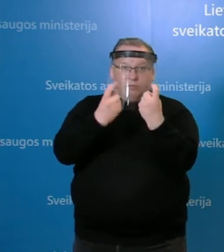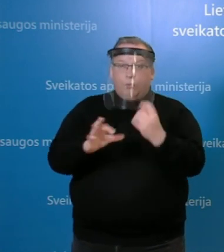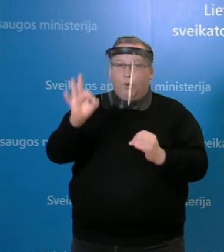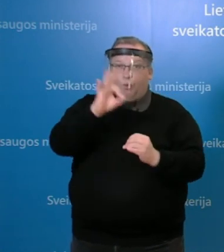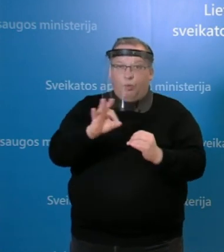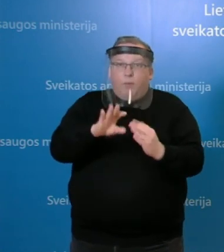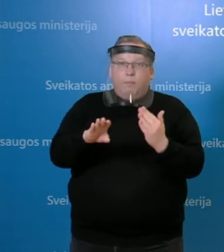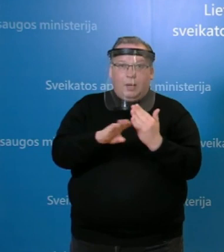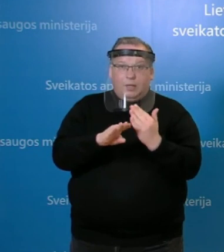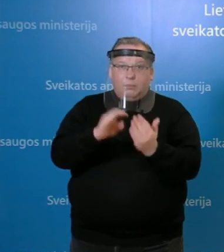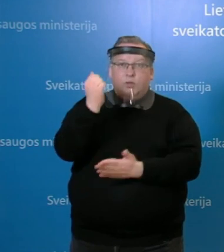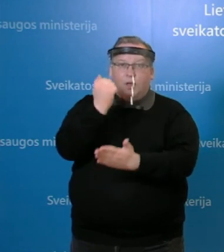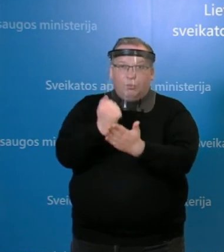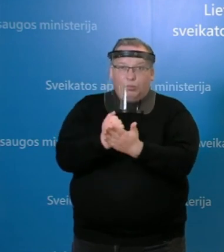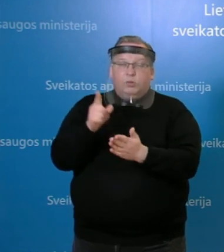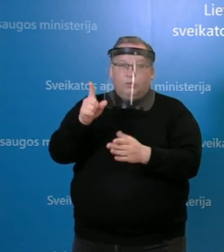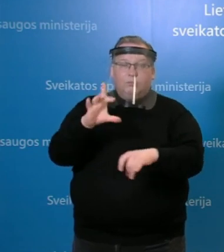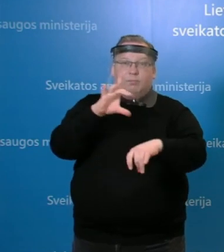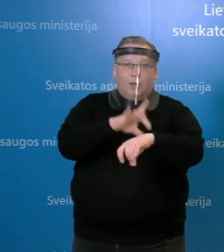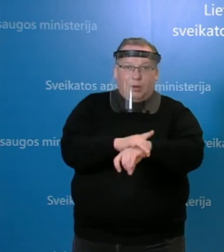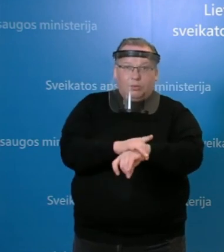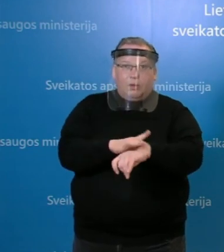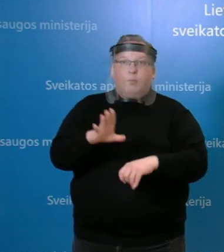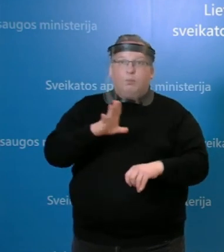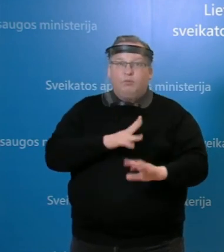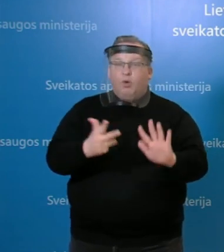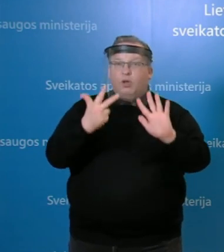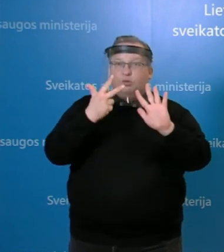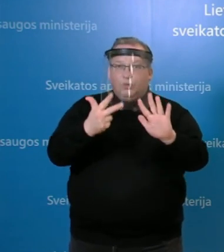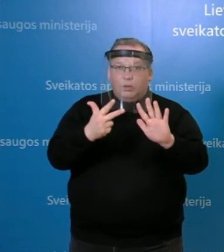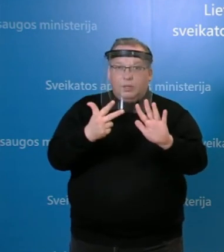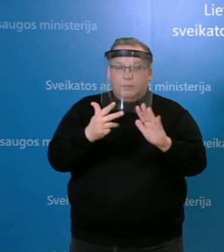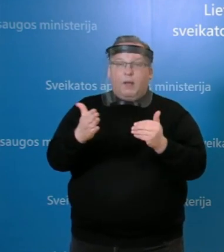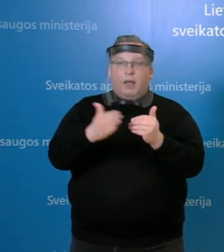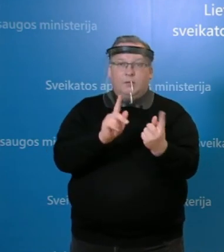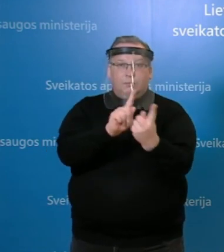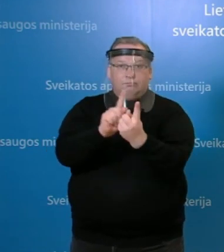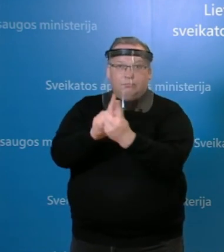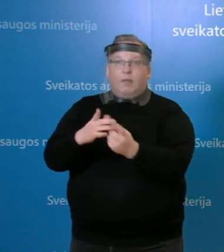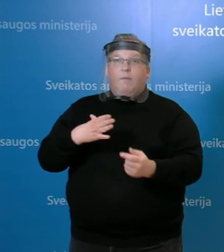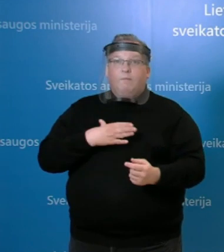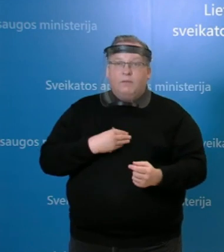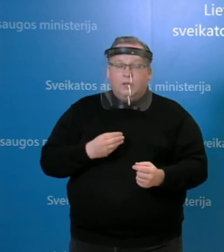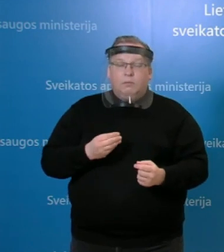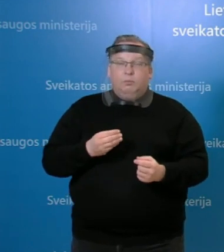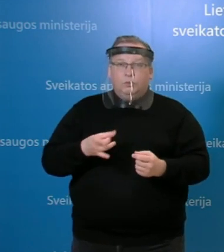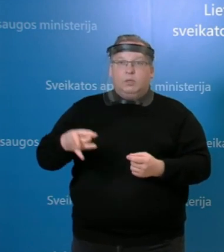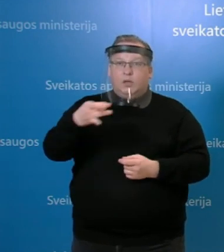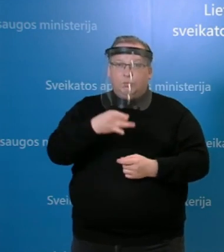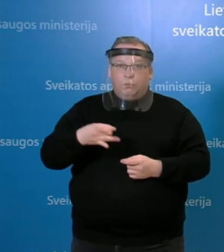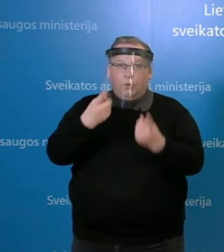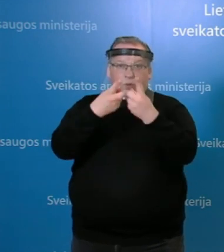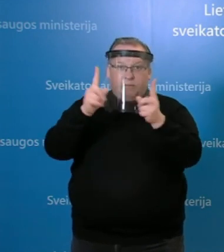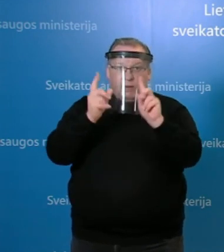pagalbino personalo darbuotojų nustatytą atveju. Tai buvo nustatyti aštoni artimą sąlytį turėjo Respublikinės Vilniaus universitetinės